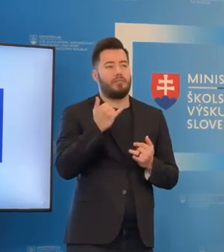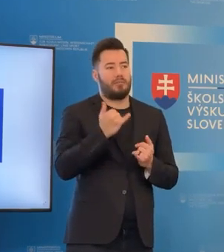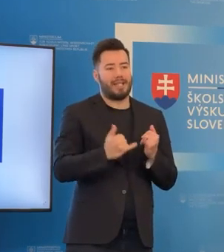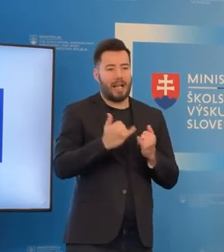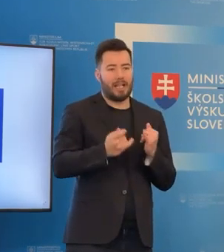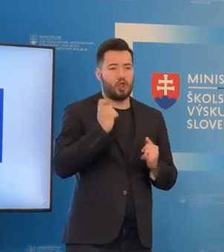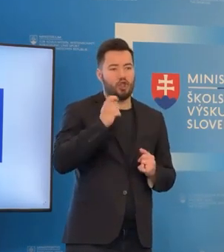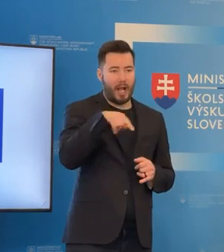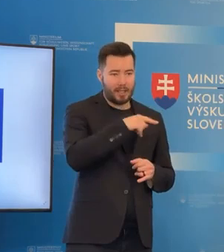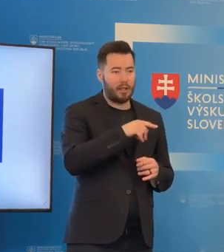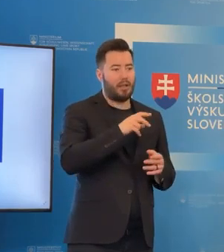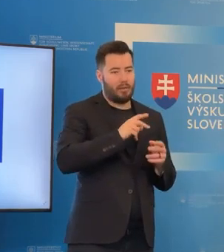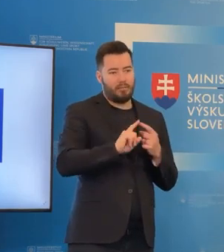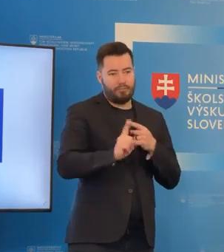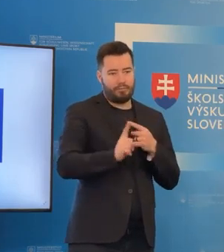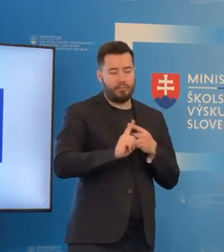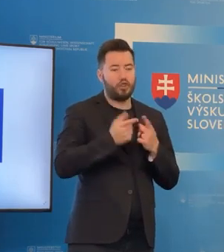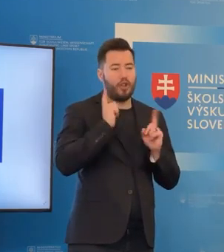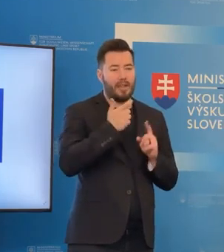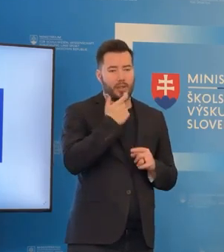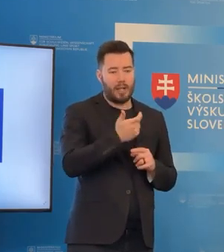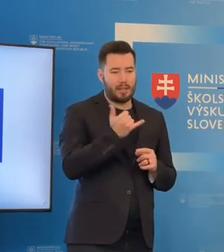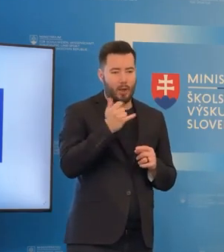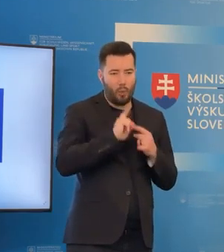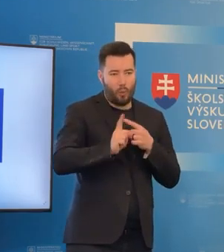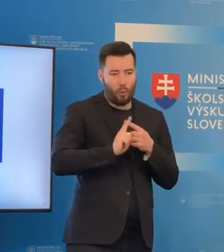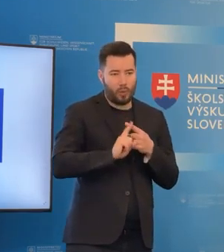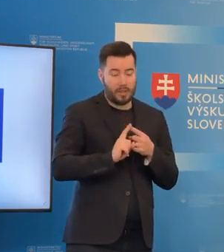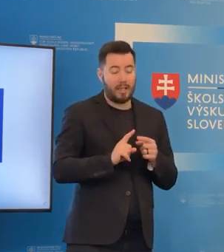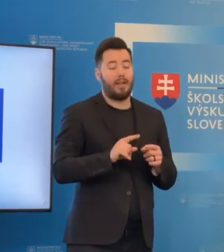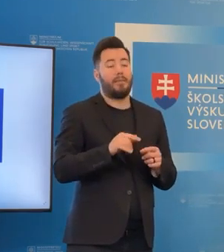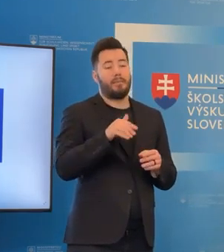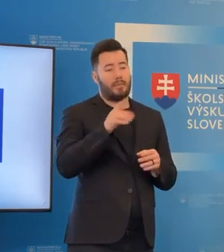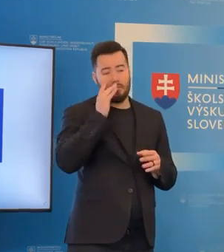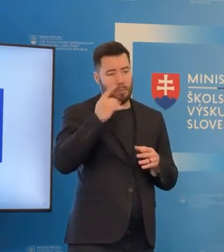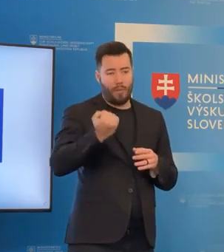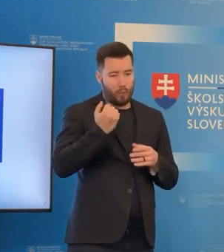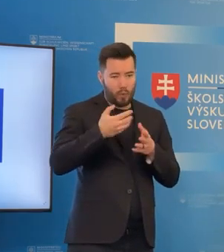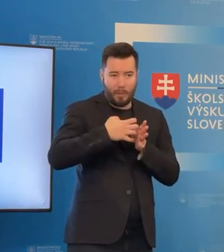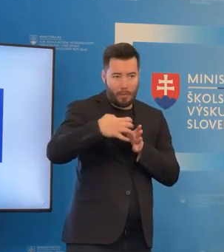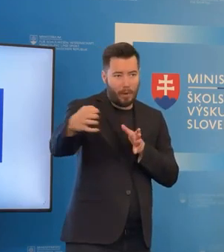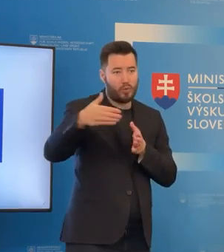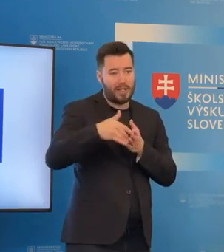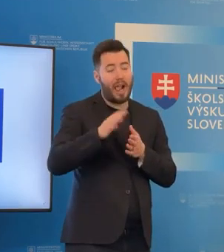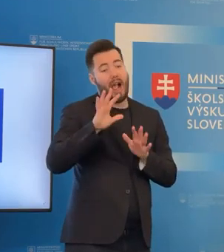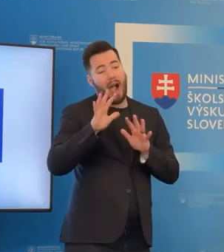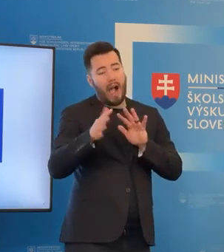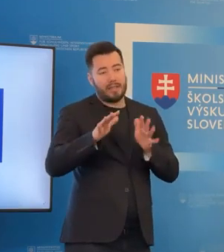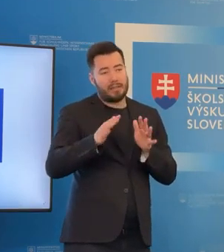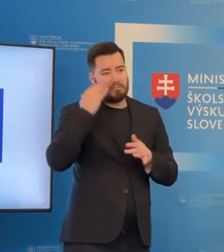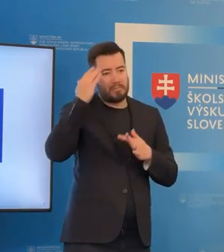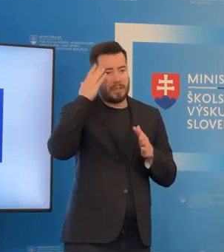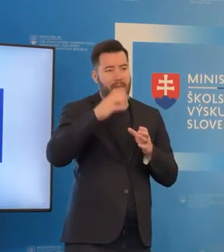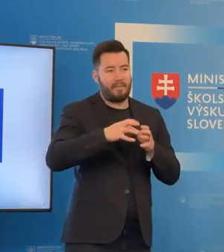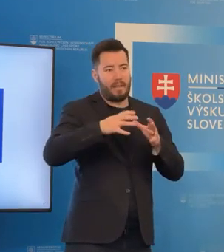ktorí majú tieto kurzy Slovenčiny a následne budú pokračovať ďalej a predpokladám, že ich bude stále viac a viac,